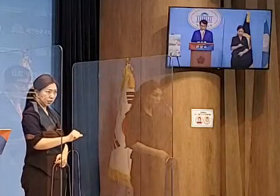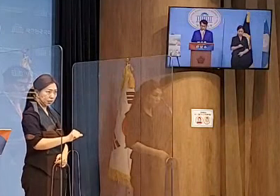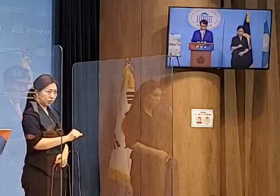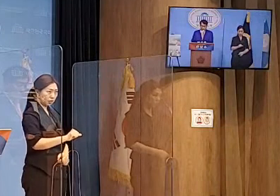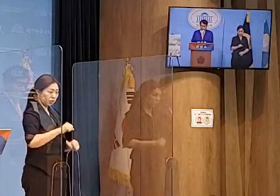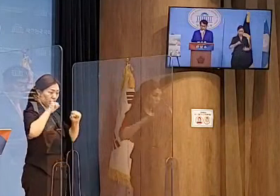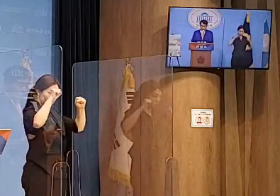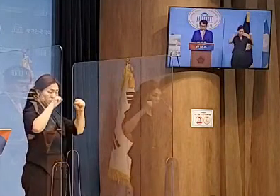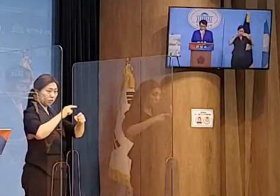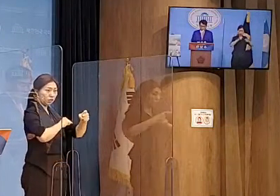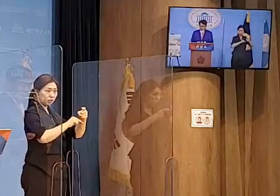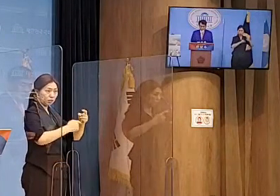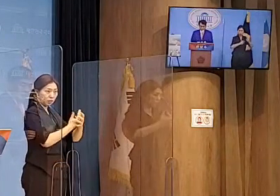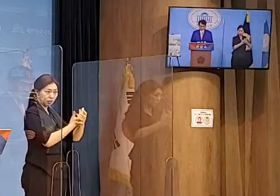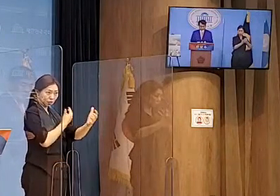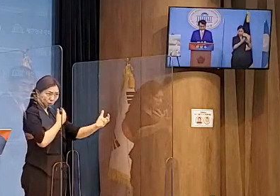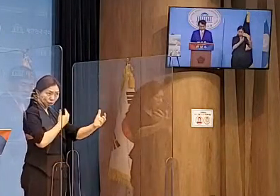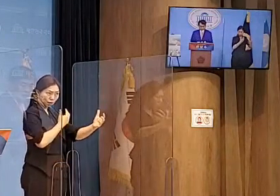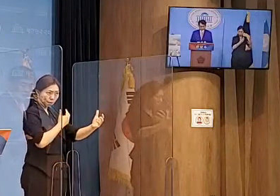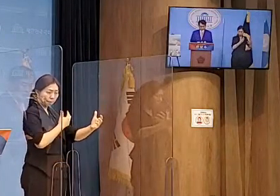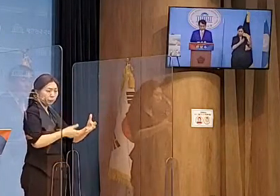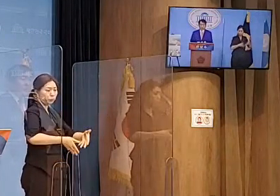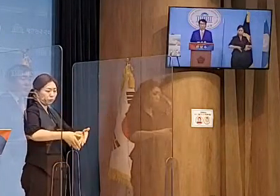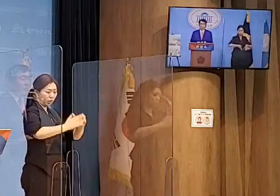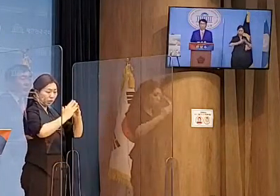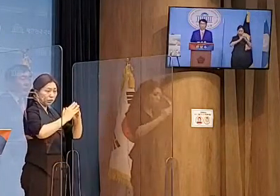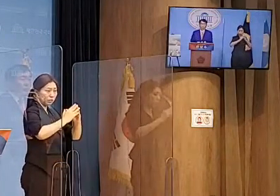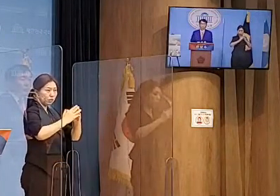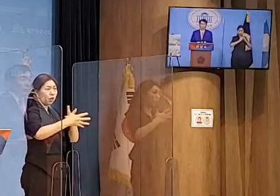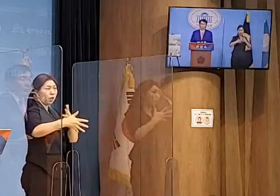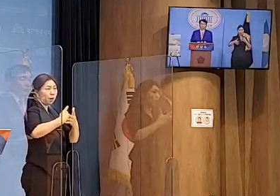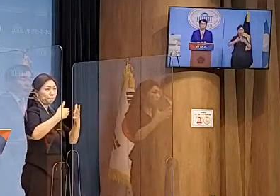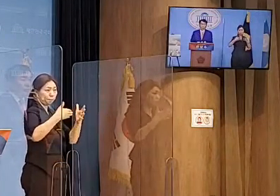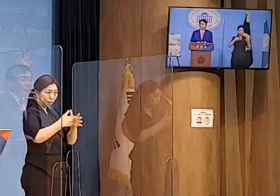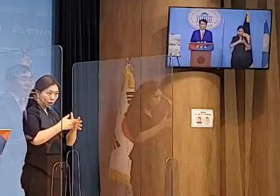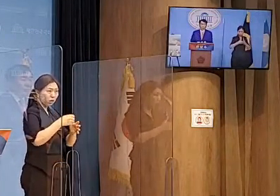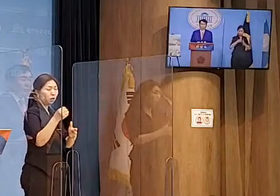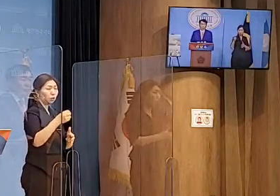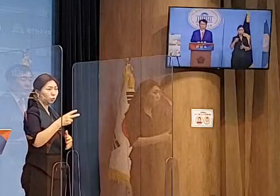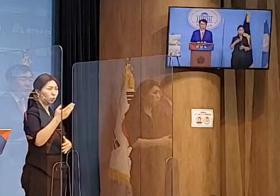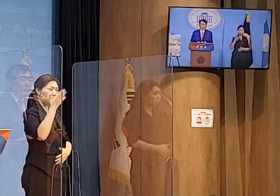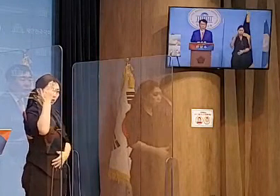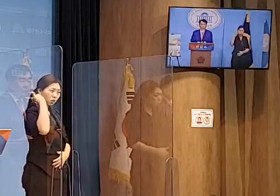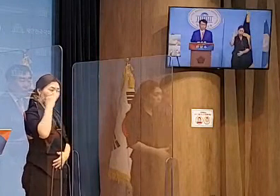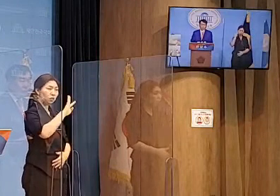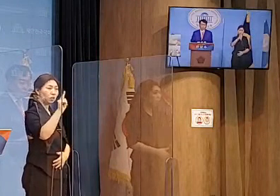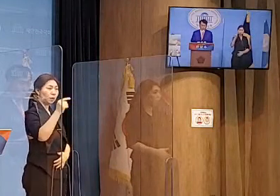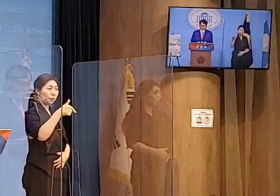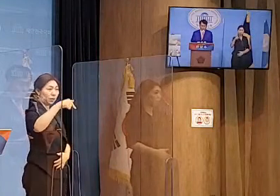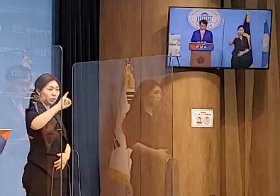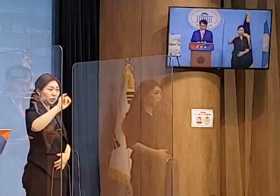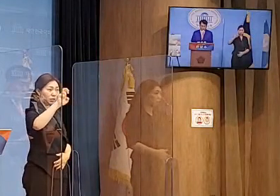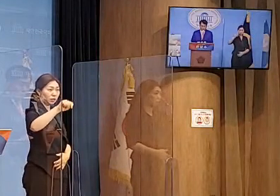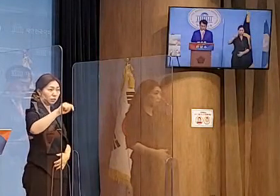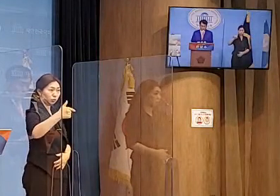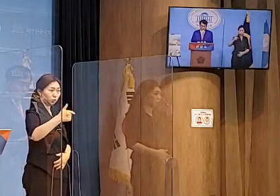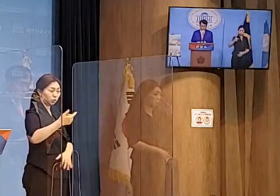또 당시에 당기는 외교통상부 장관의 요청으로